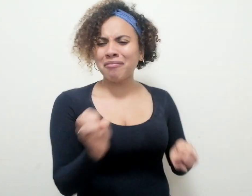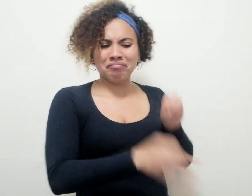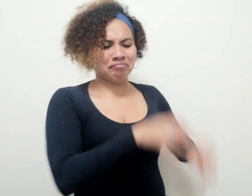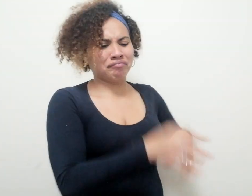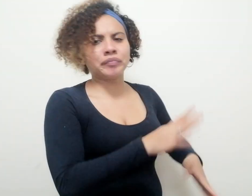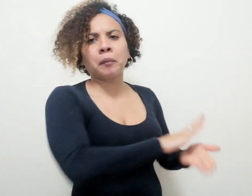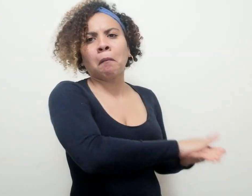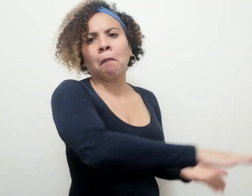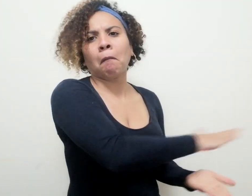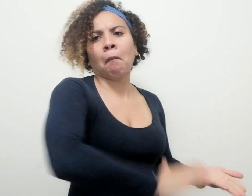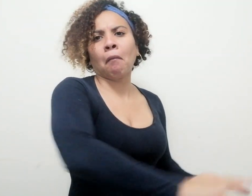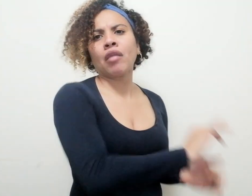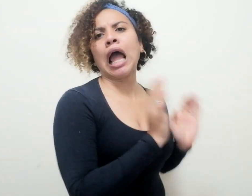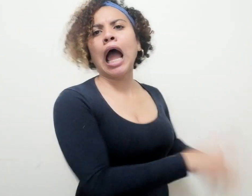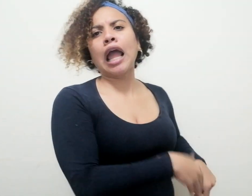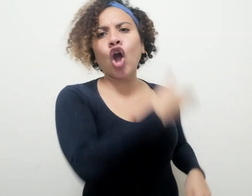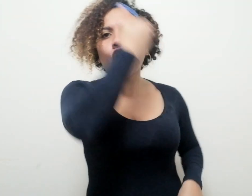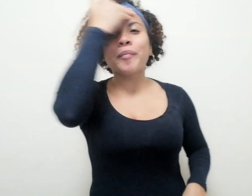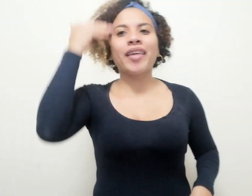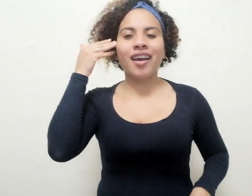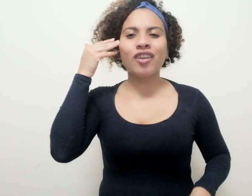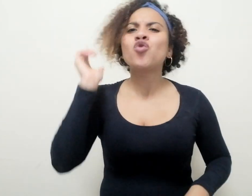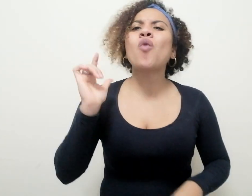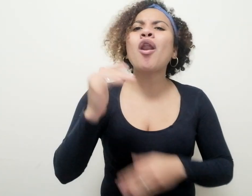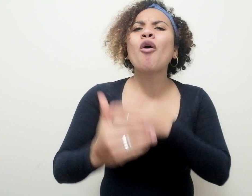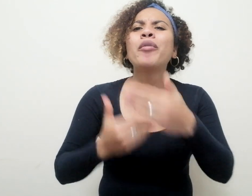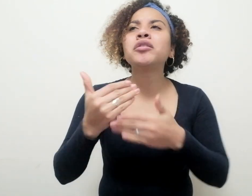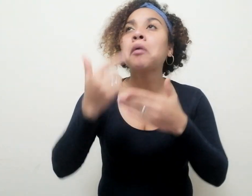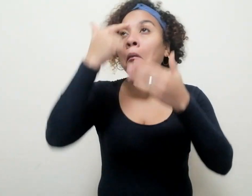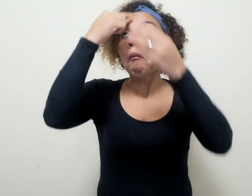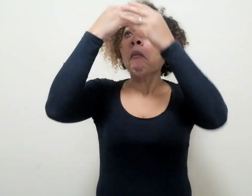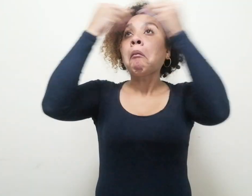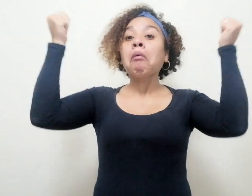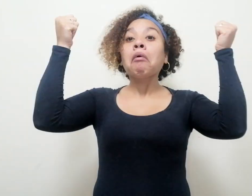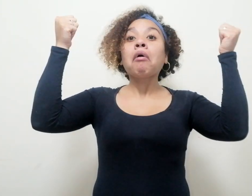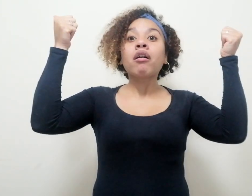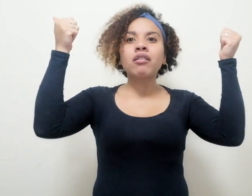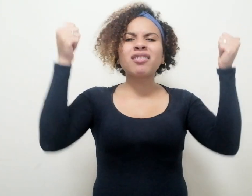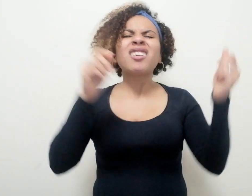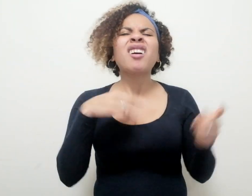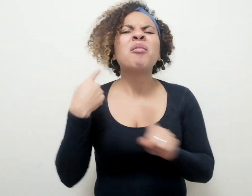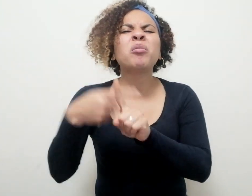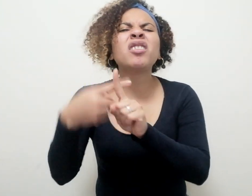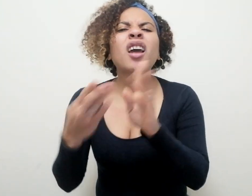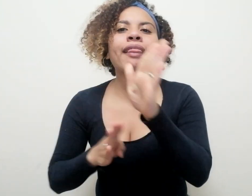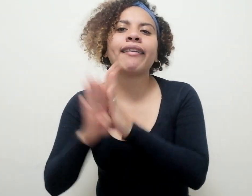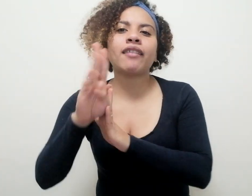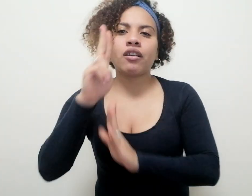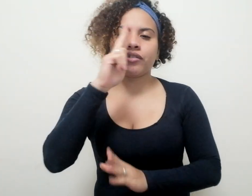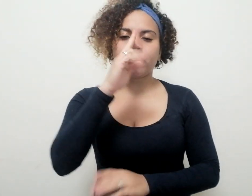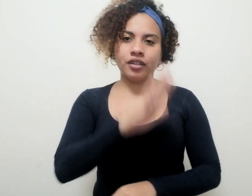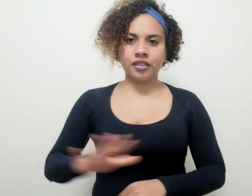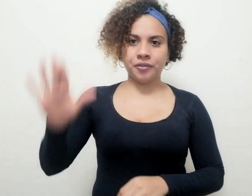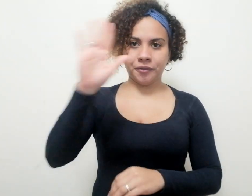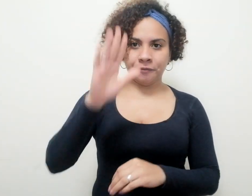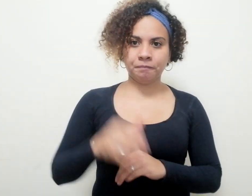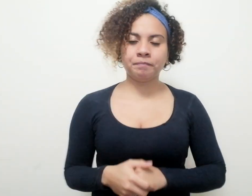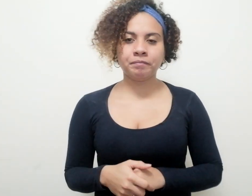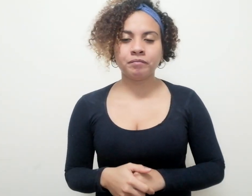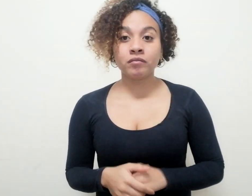en un proceso apnésico a favor del desarrollo nacional. Hoy el